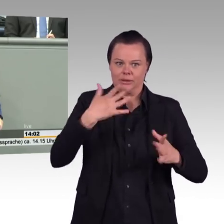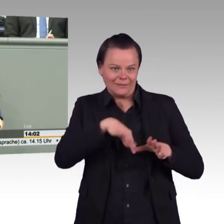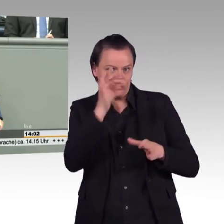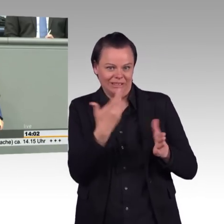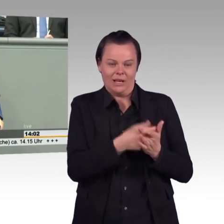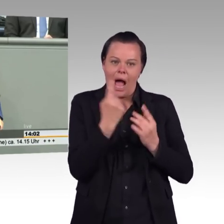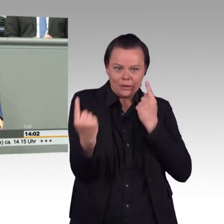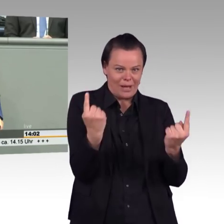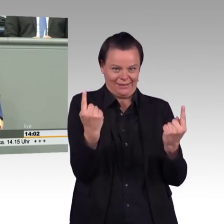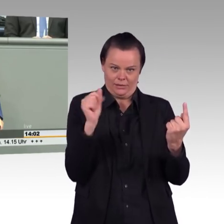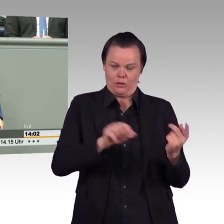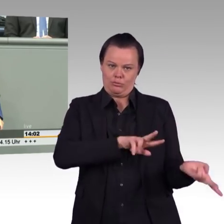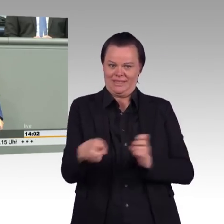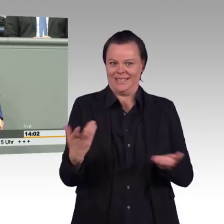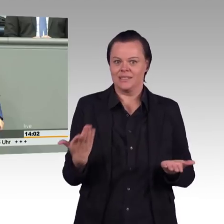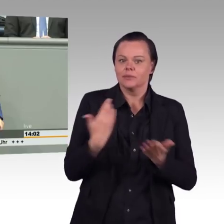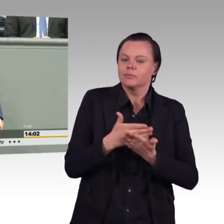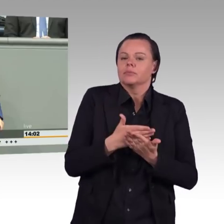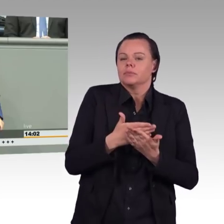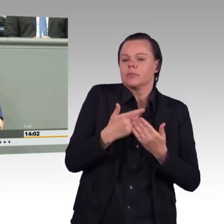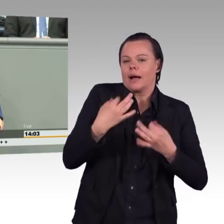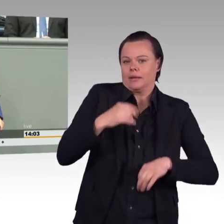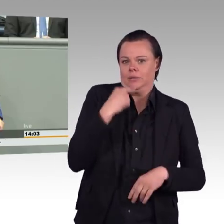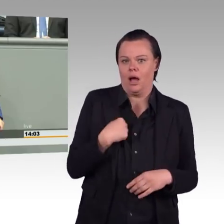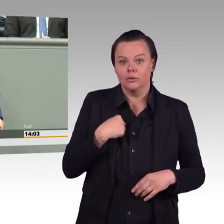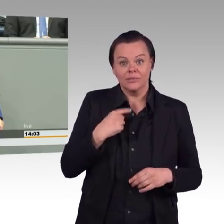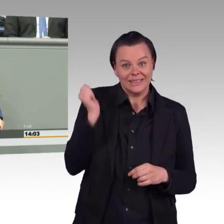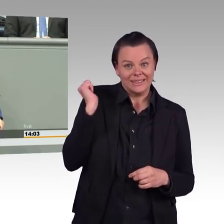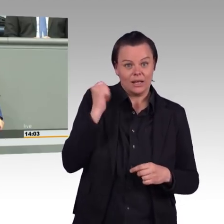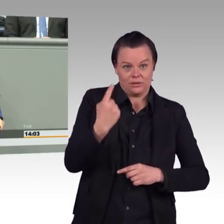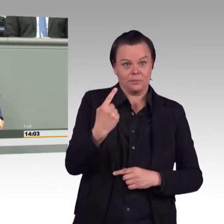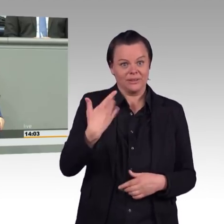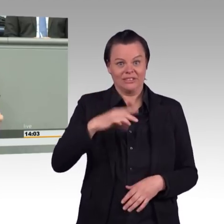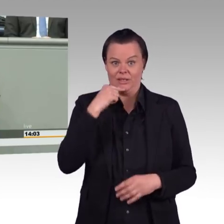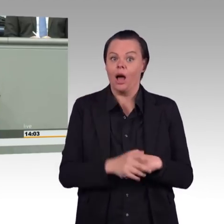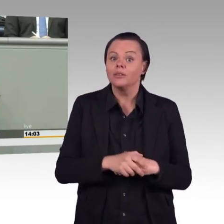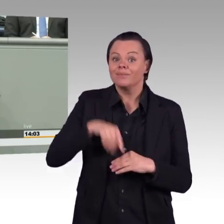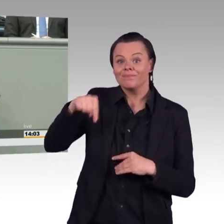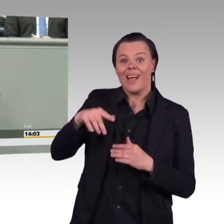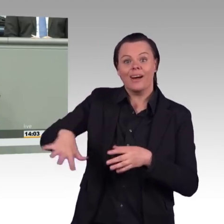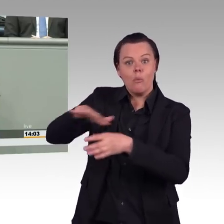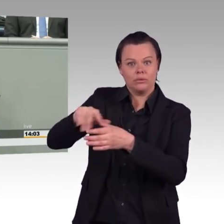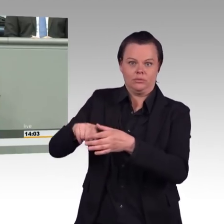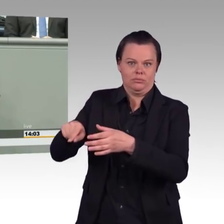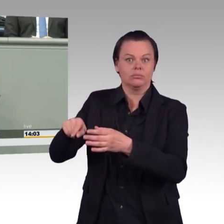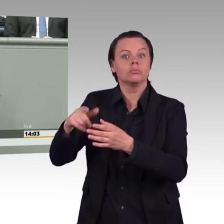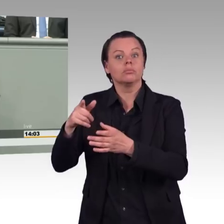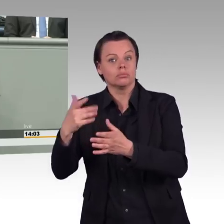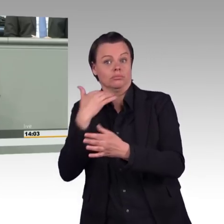versuchen, die Menschen zu verblenden, sondern wir wollen sie mitnehmen. Und wir gehen den schwereren Weg. Wir gehen ihnen aber konsequent, weil die SPD